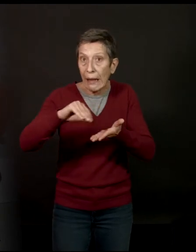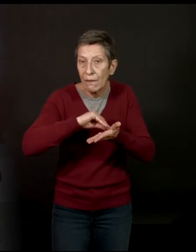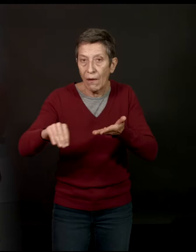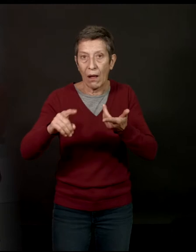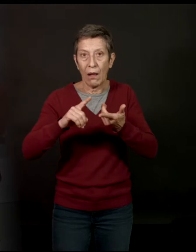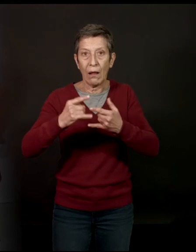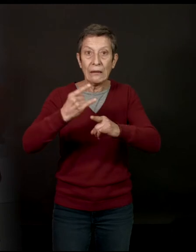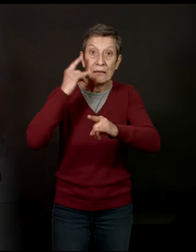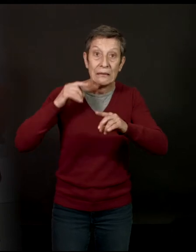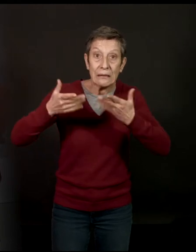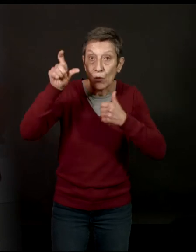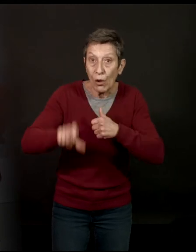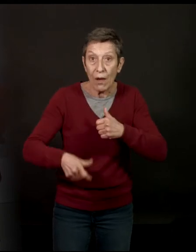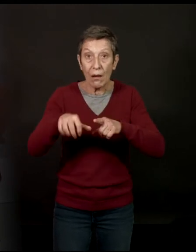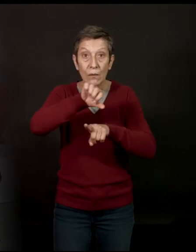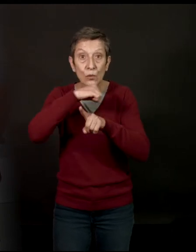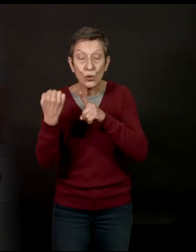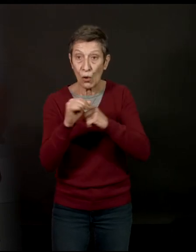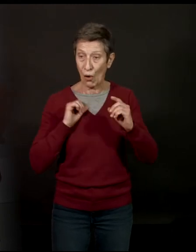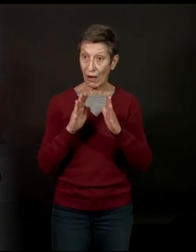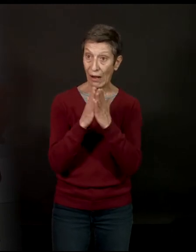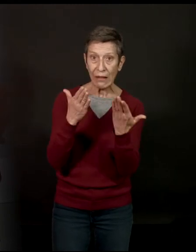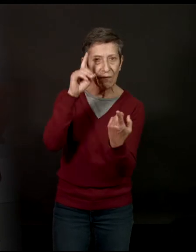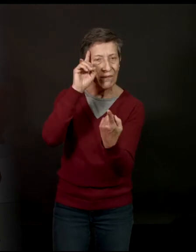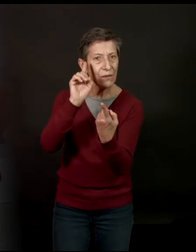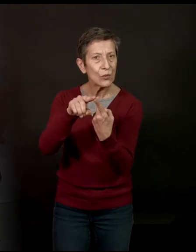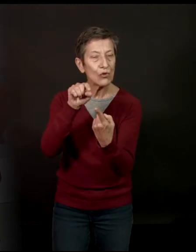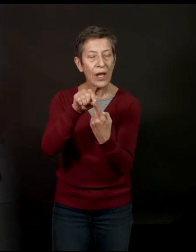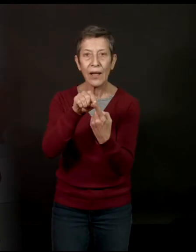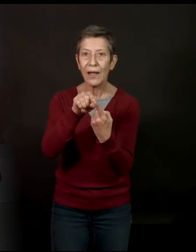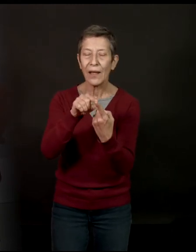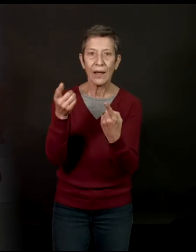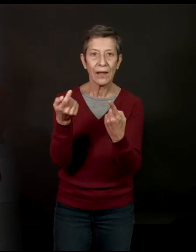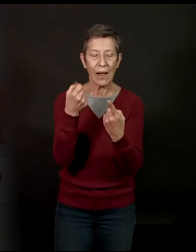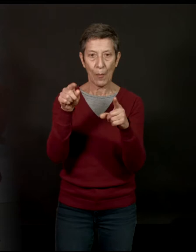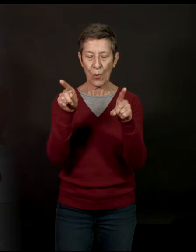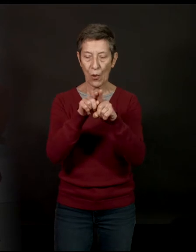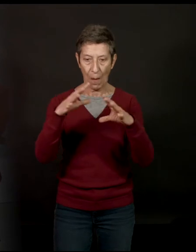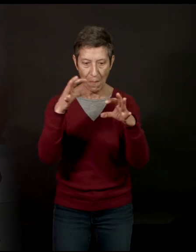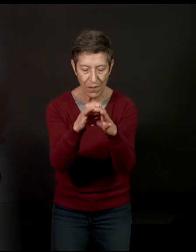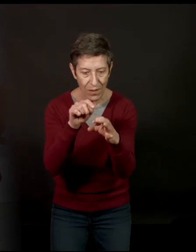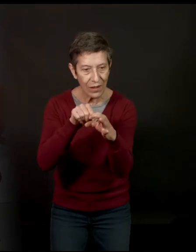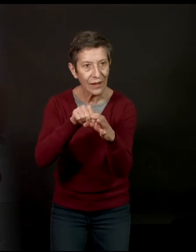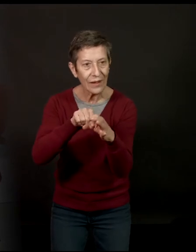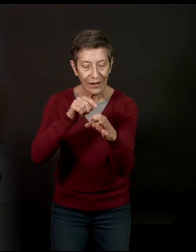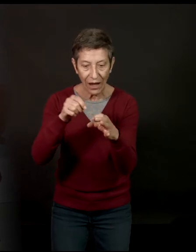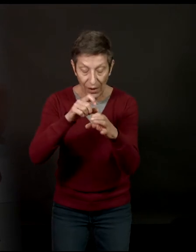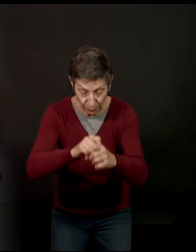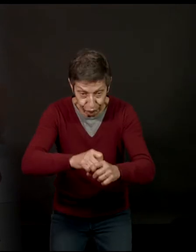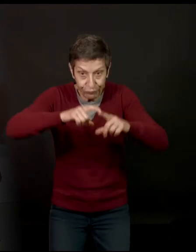historiens, des sociologues, des livres sortent sur des sujets qui sont un peu pris comme des métonymies de la société. Est